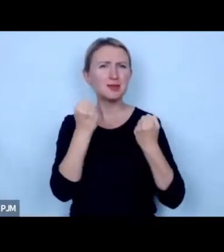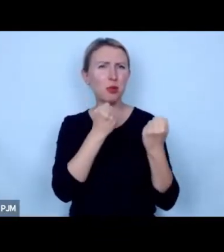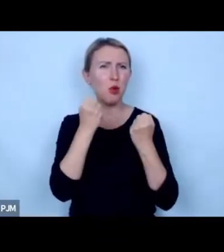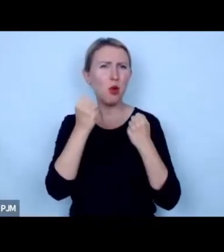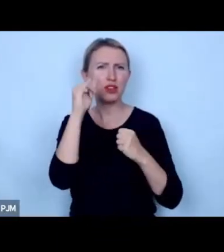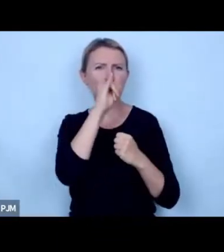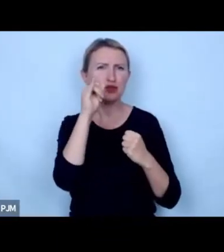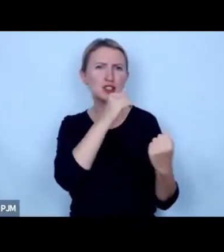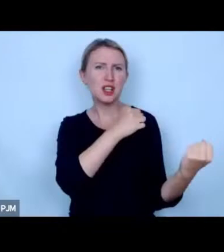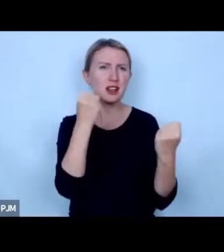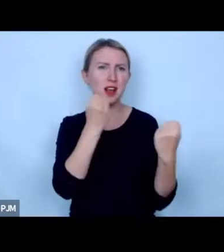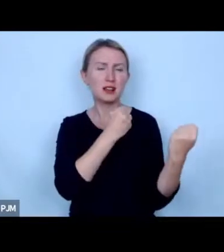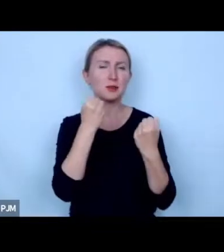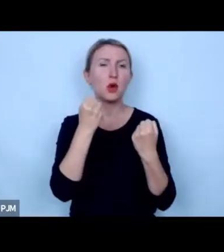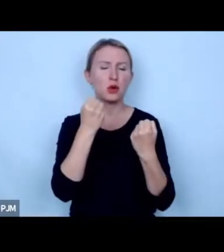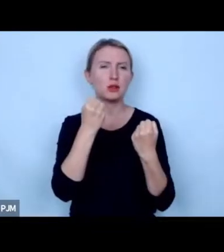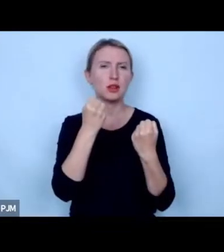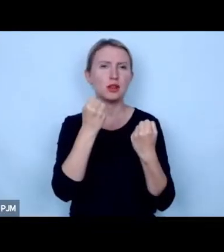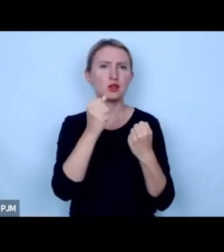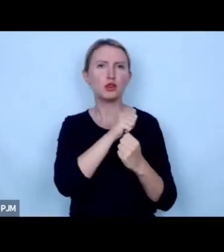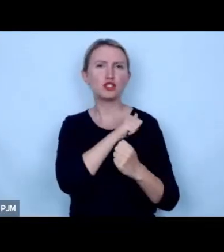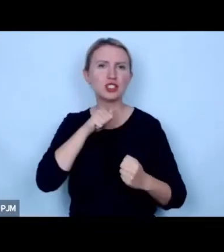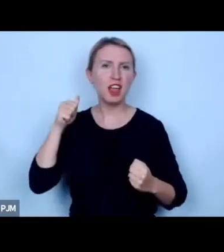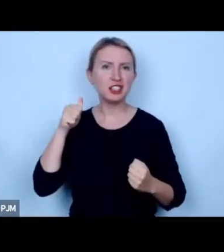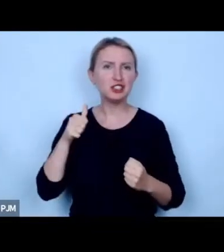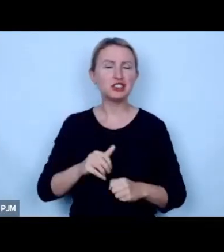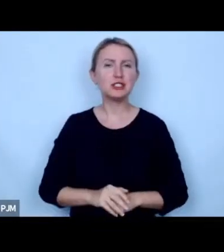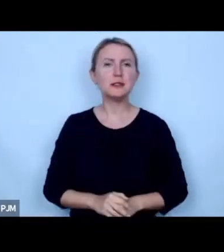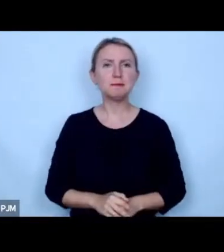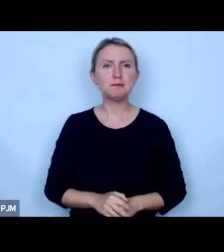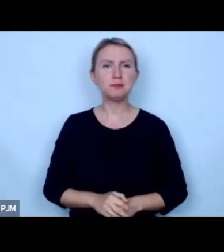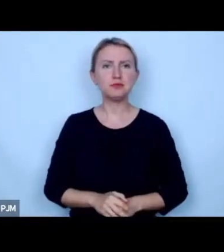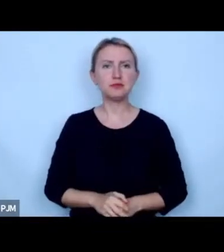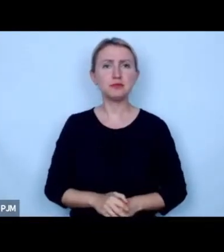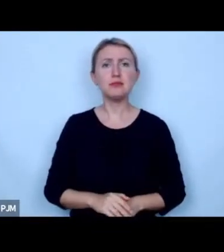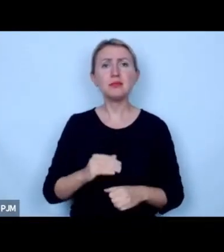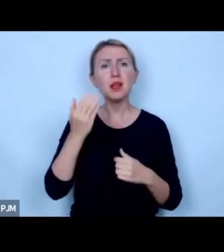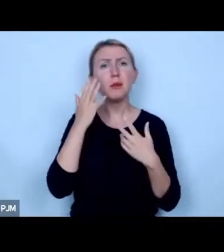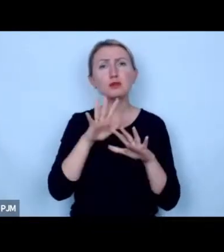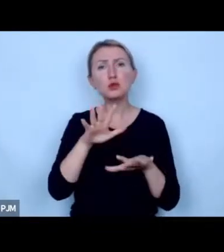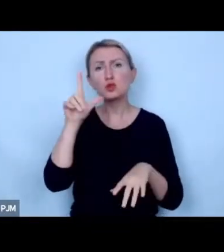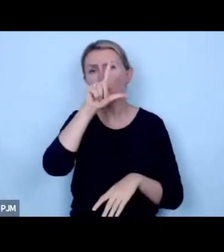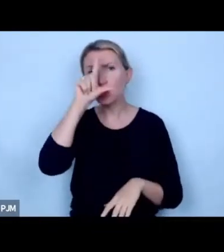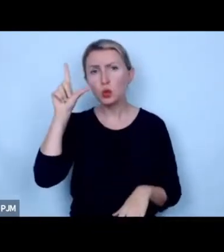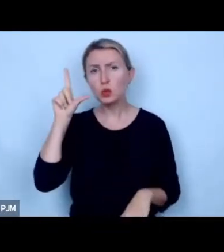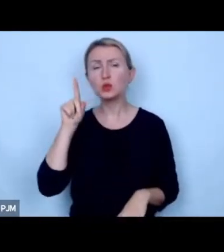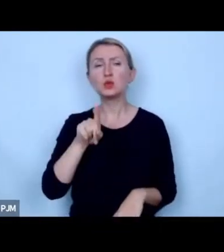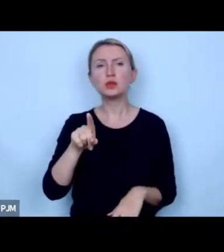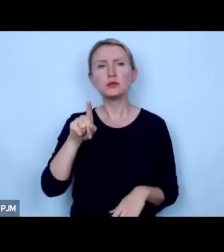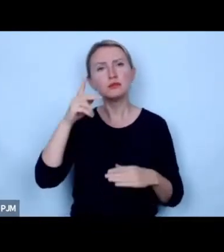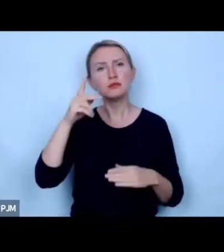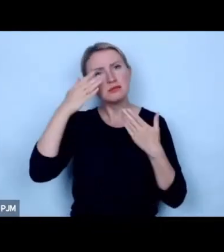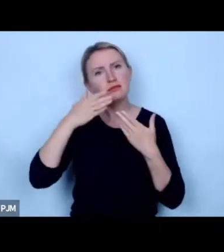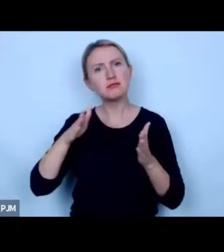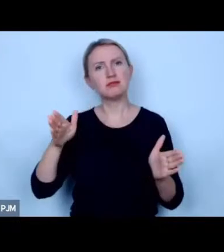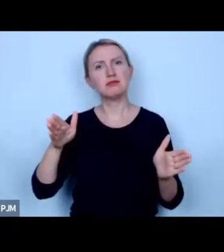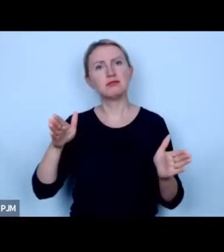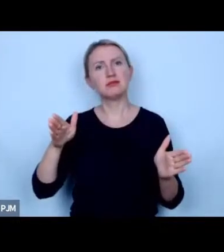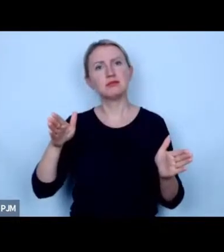świnie do rzeźni bardzo dużo ludzi otwiera się na